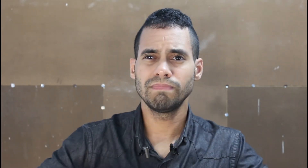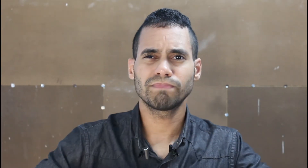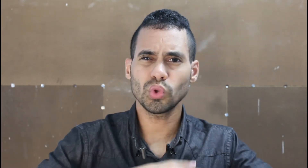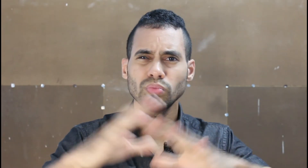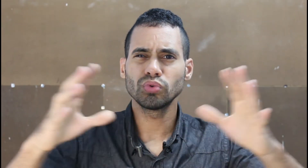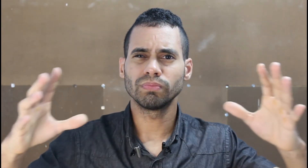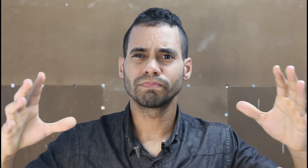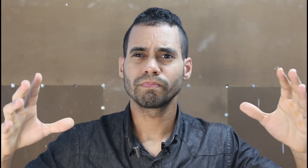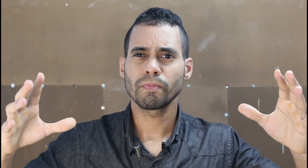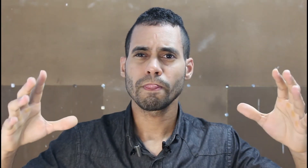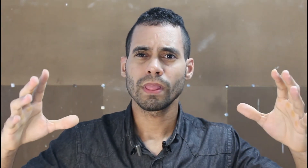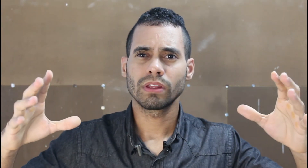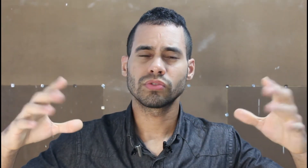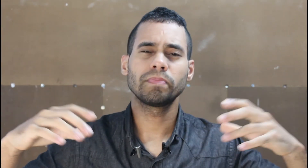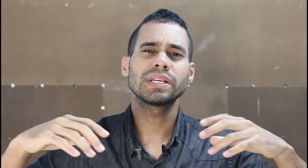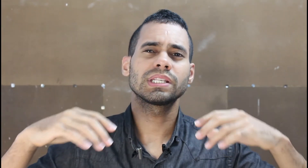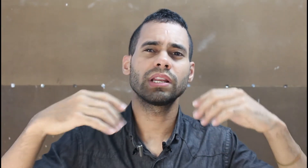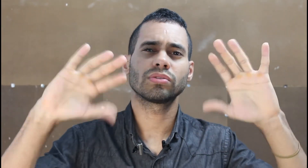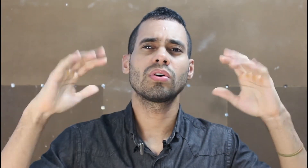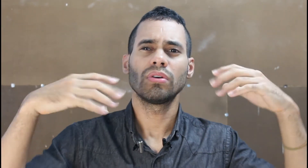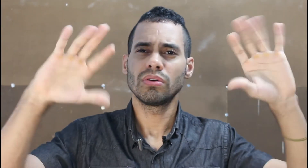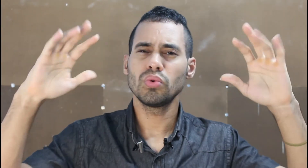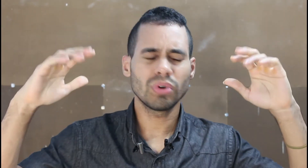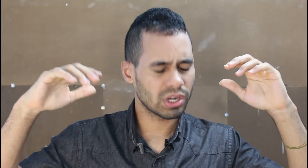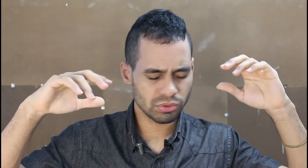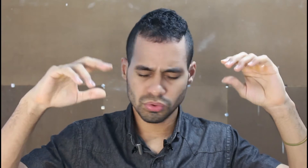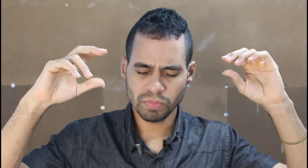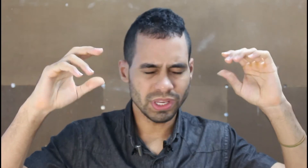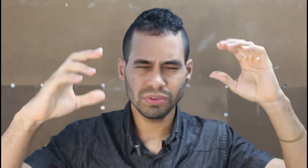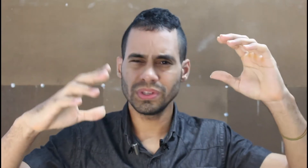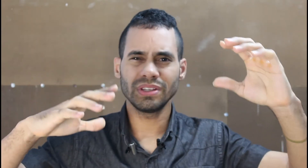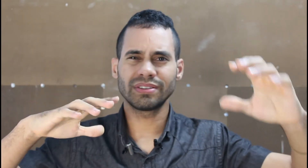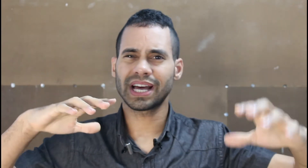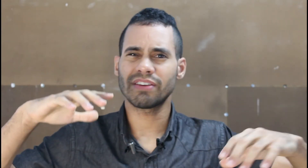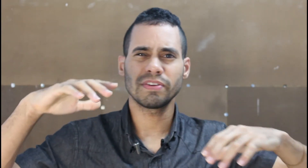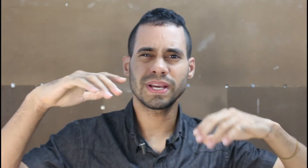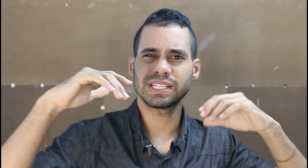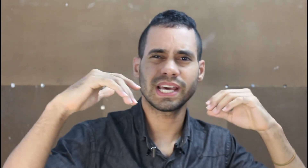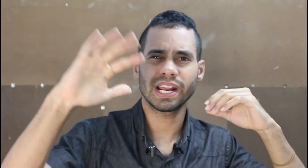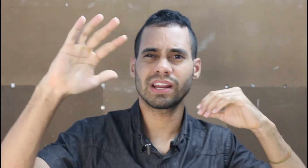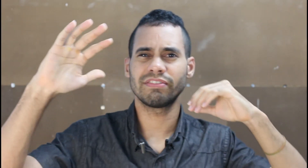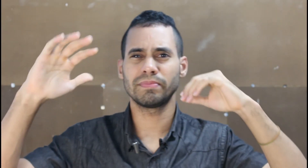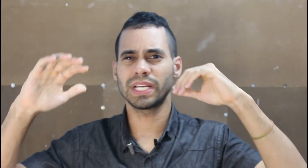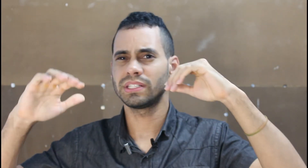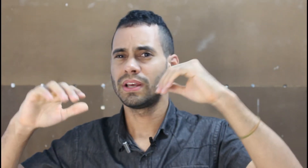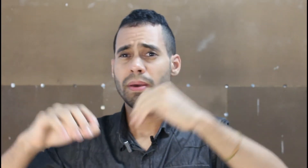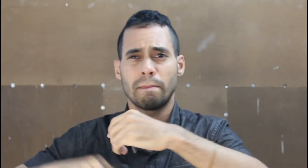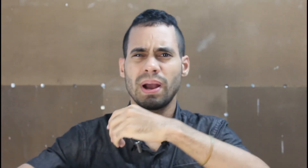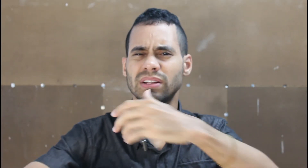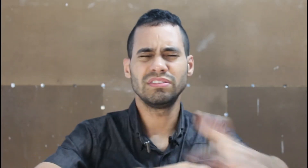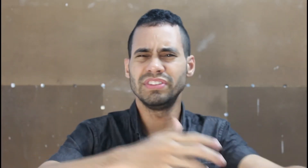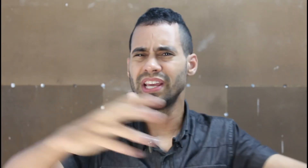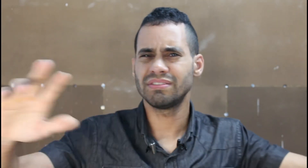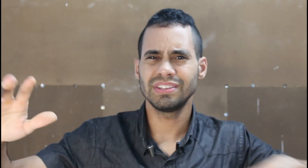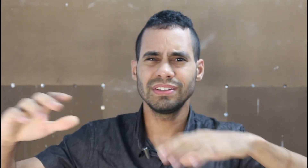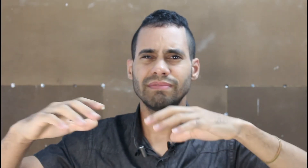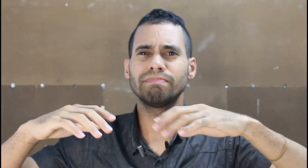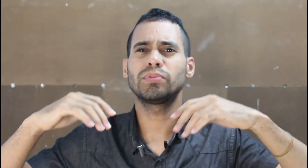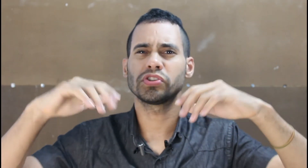todo mundo. Sua empresa está ali só lucrando, subindo e cada vez mais séria, cada vez mais pagando dividendos e, poxa,